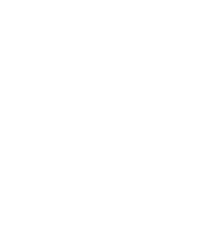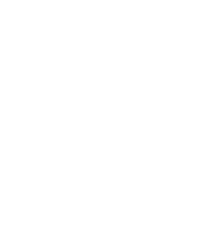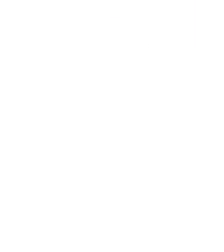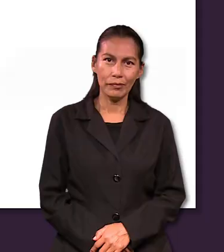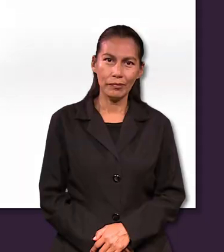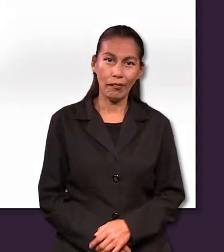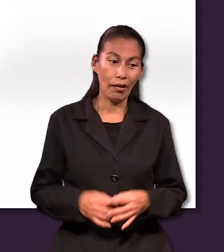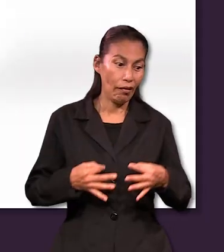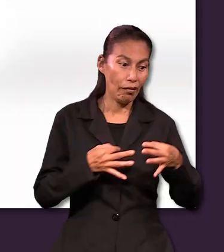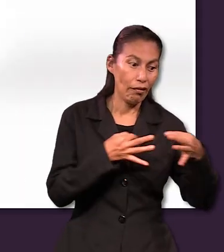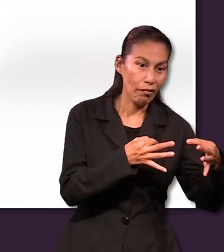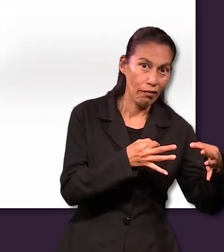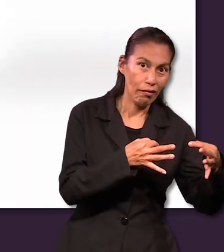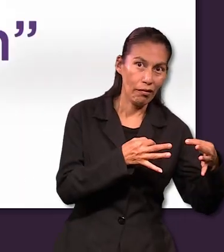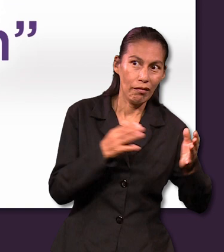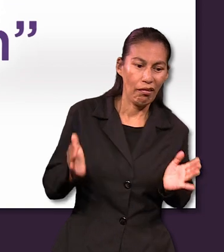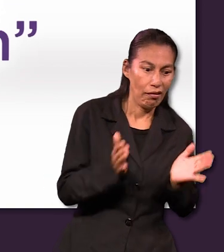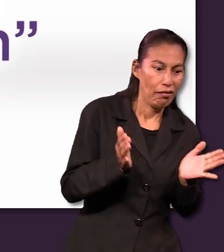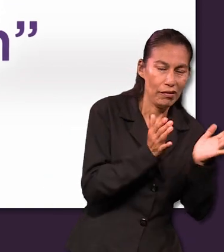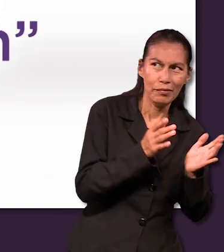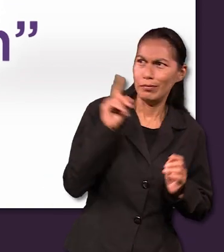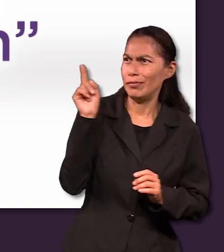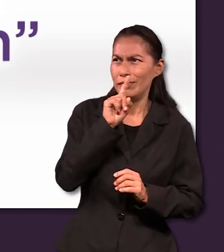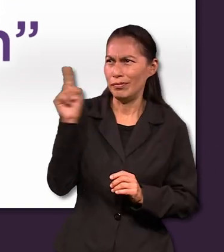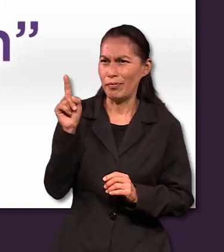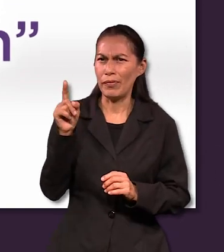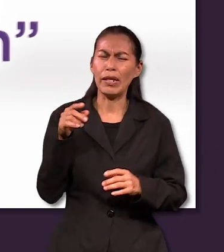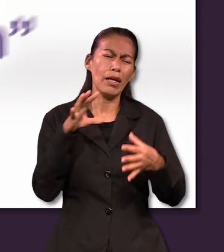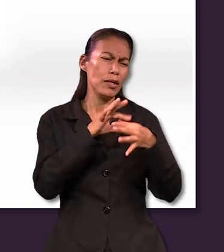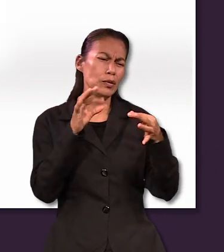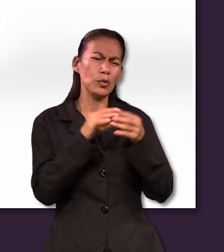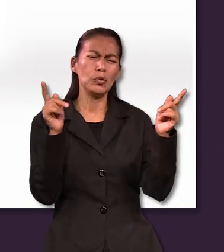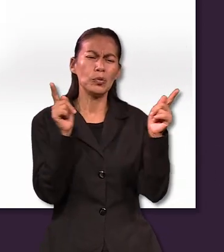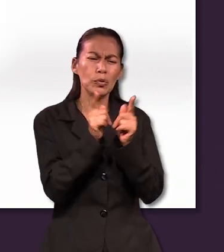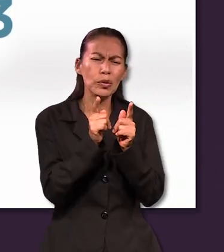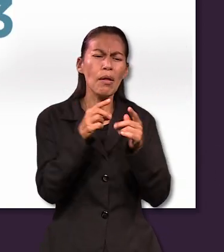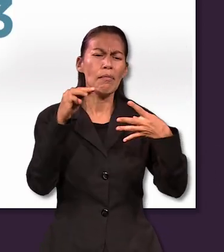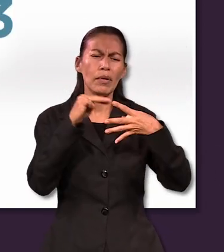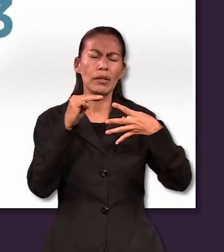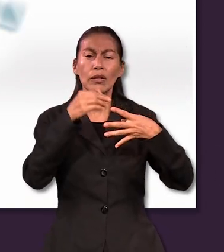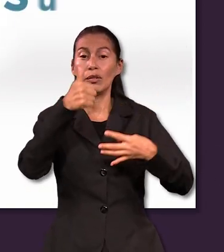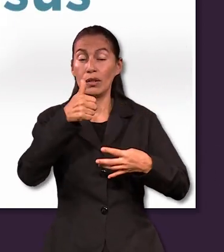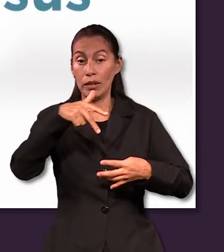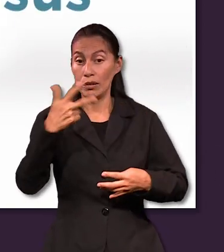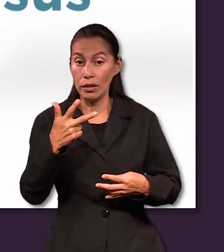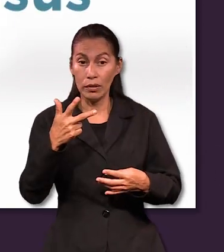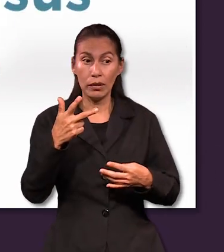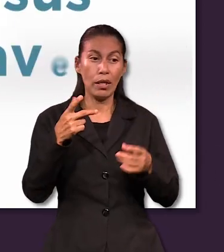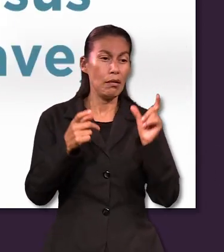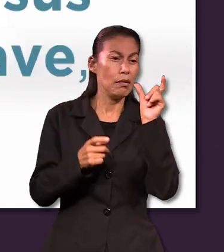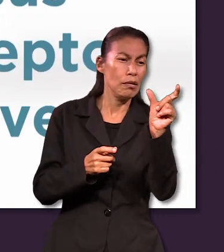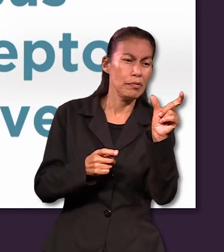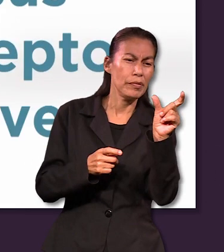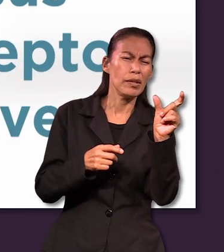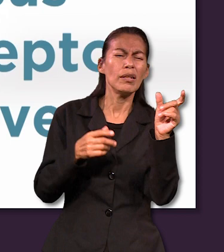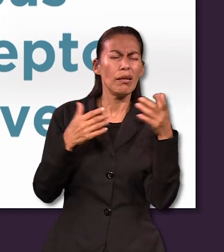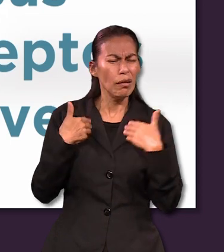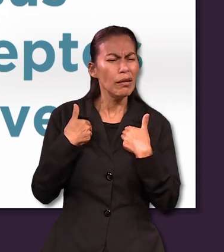No nos metas en tentación. Un breve estudio de Mateo 6.13 y sus conceptos clave nos ayudará a